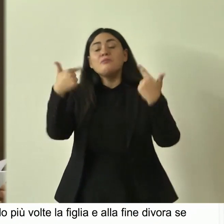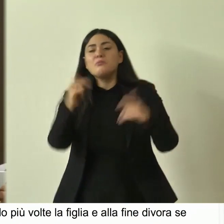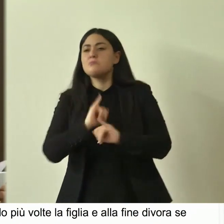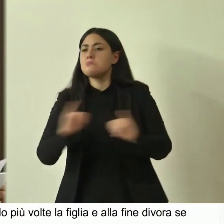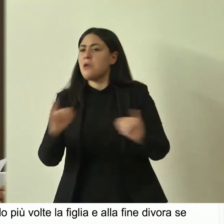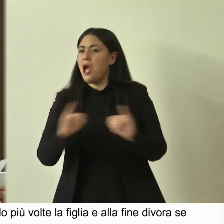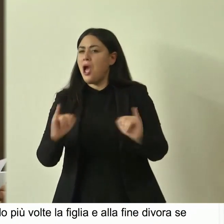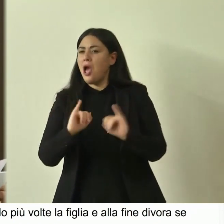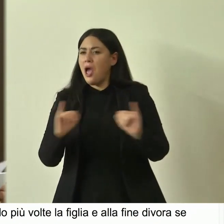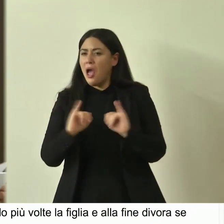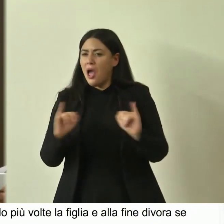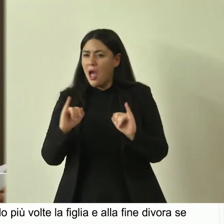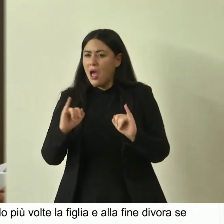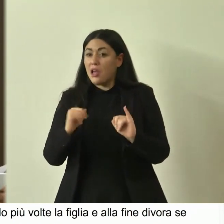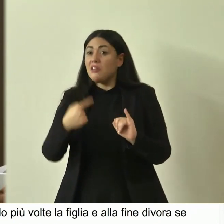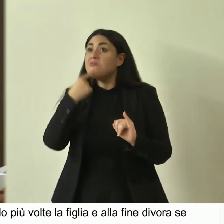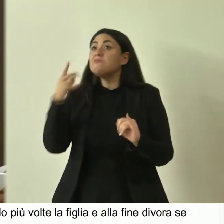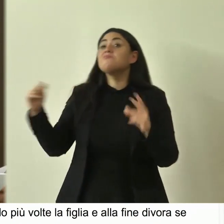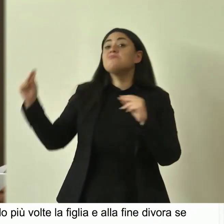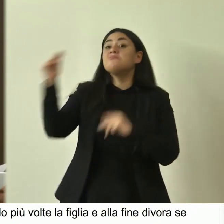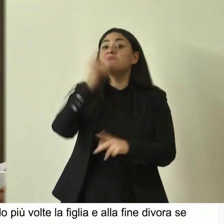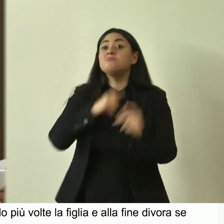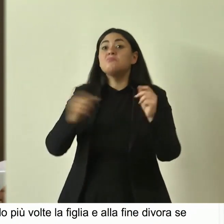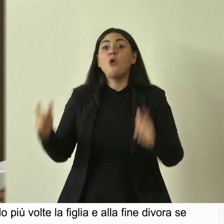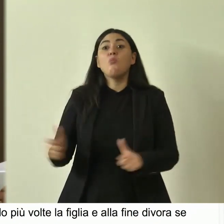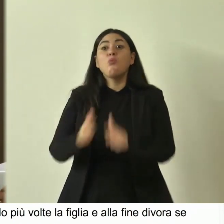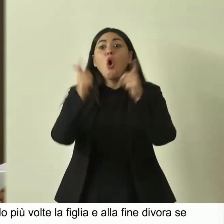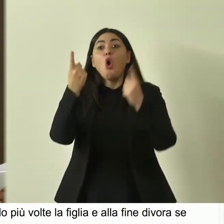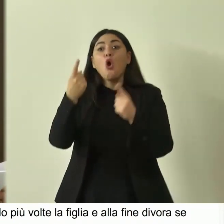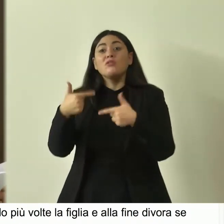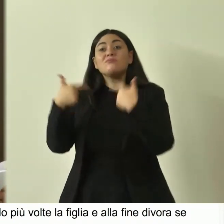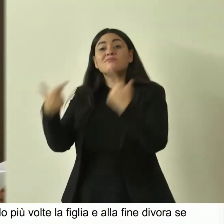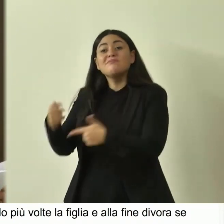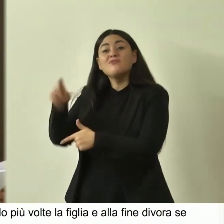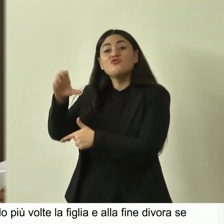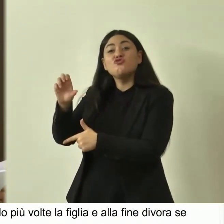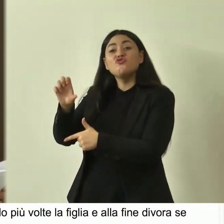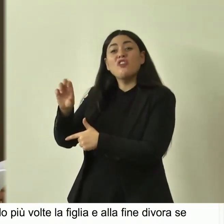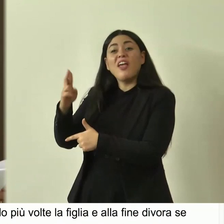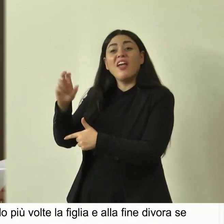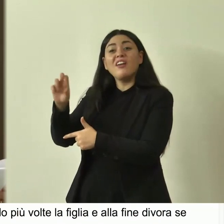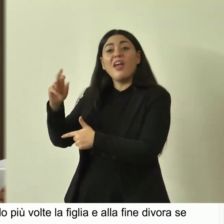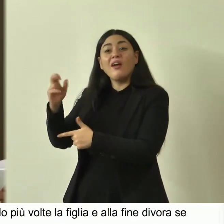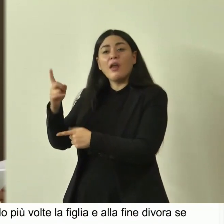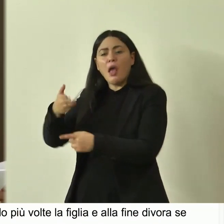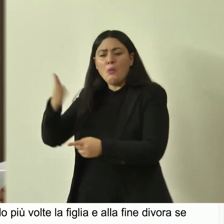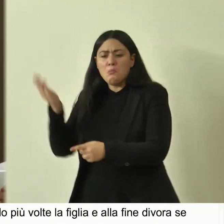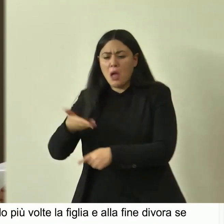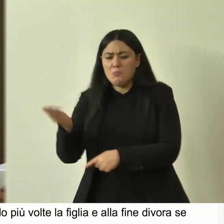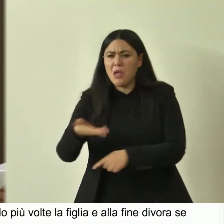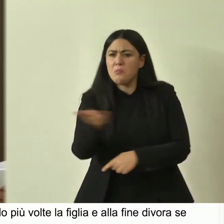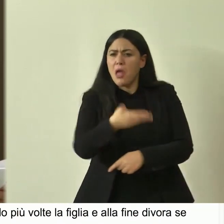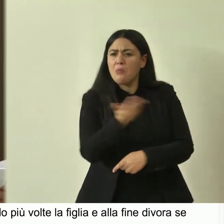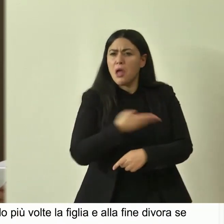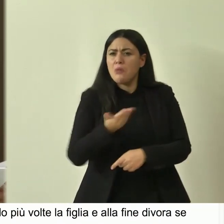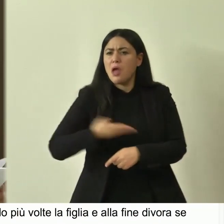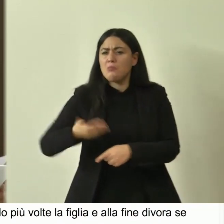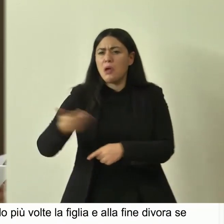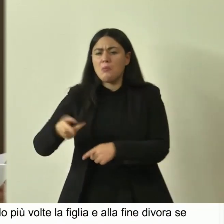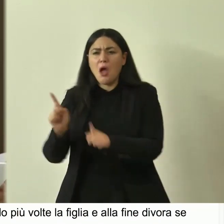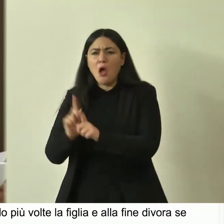Si dice che avesse violato addirittura un bosco consacrato a cerere profanandone con la scura e la macchia inviolata.